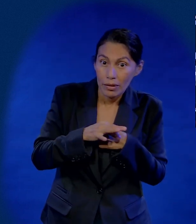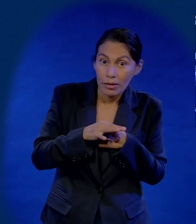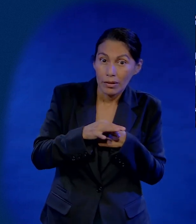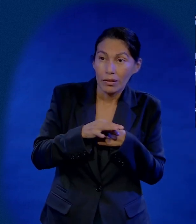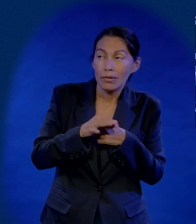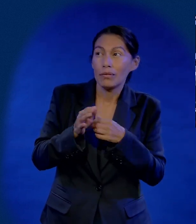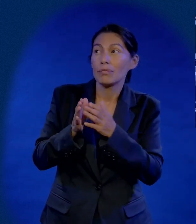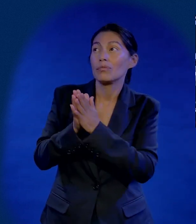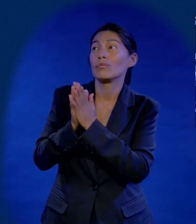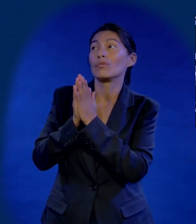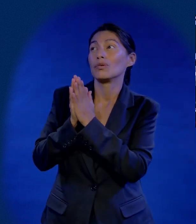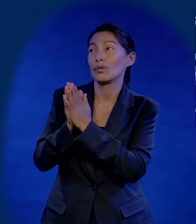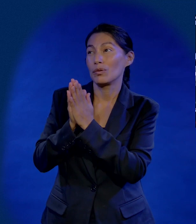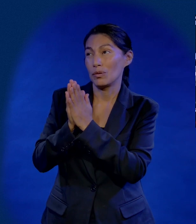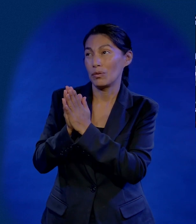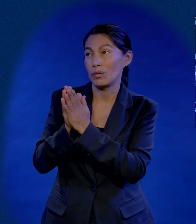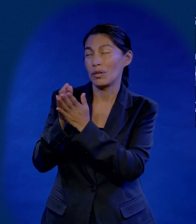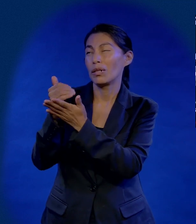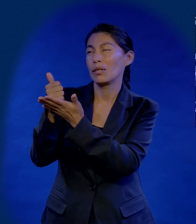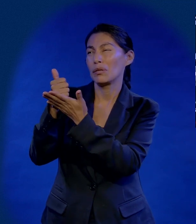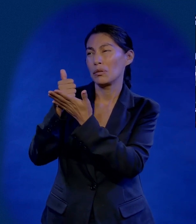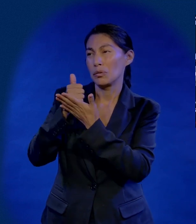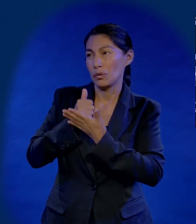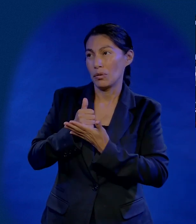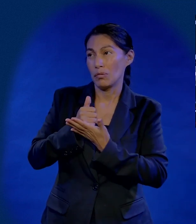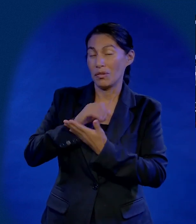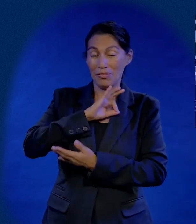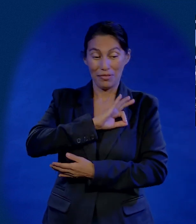gracia Estaré en la patria celestial Pero mientras llego